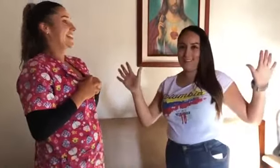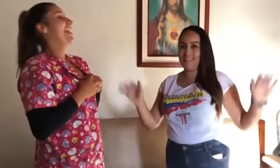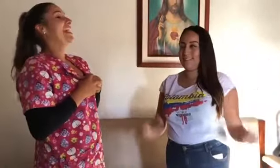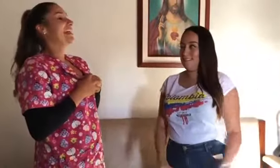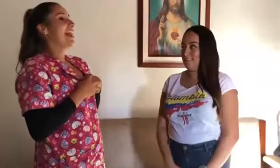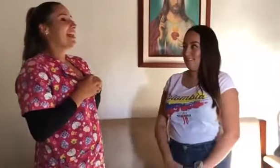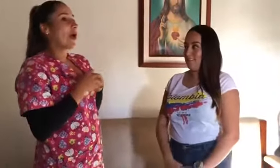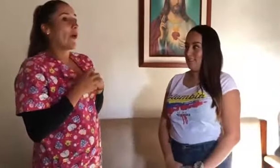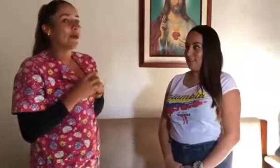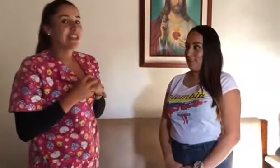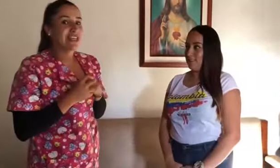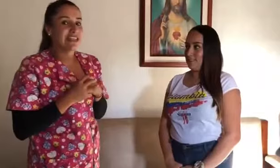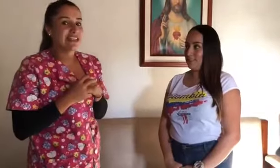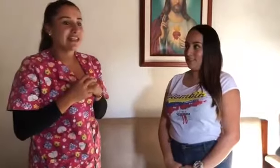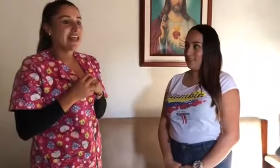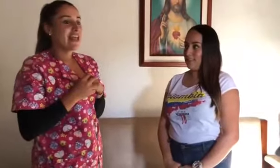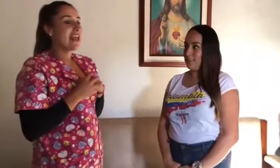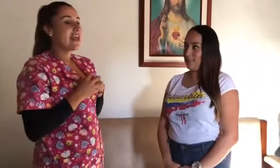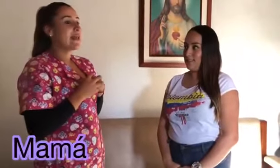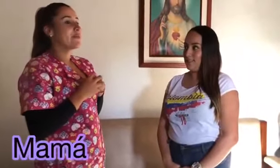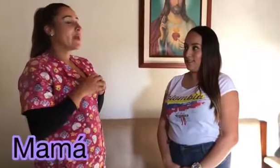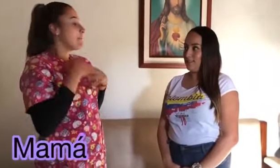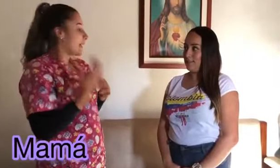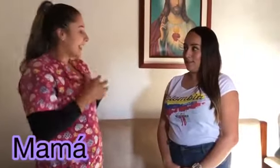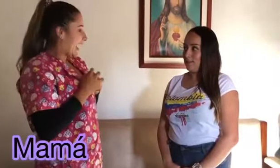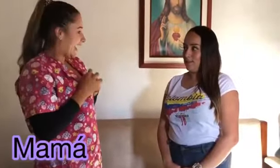Dani, ¿cómo se dice mamá?